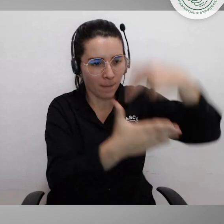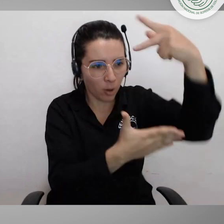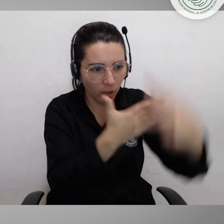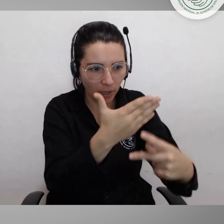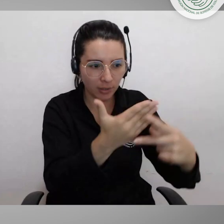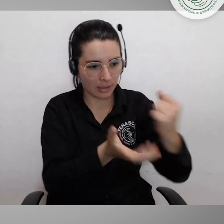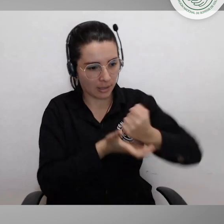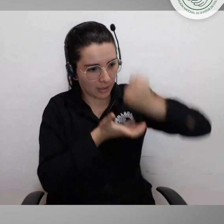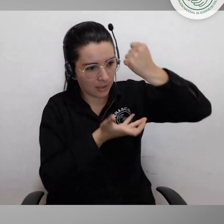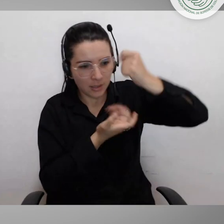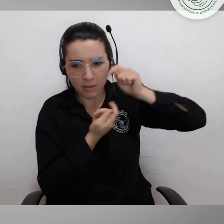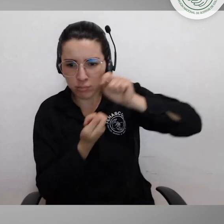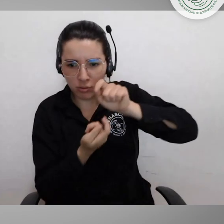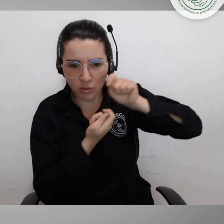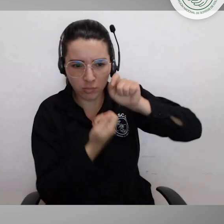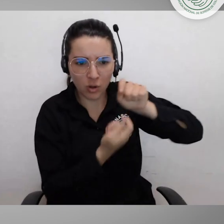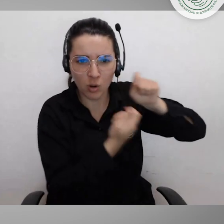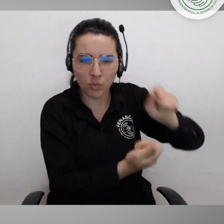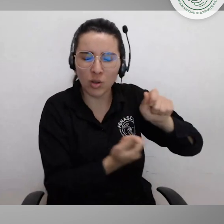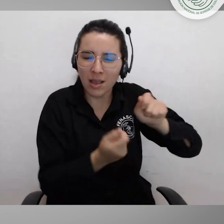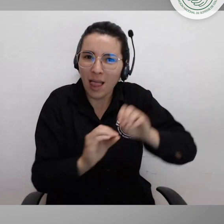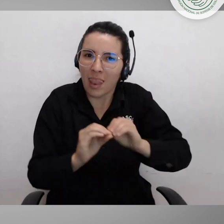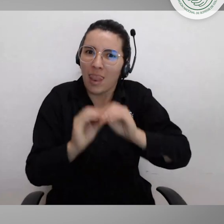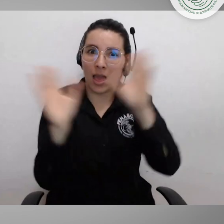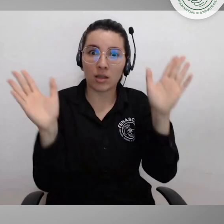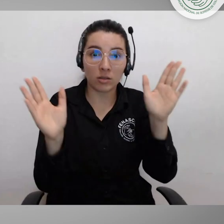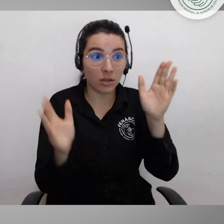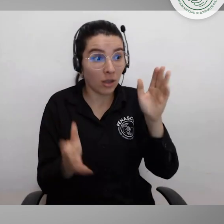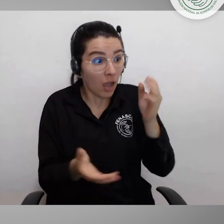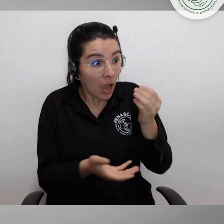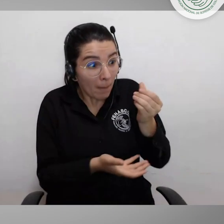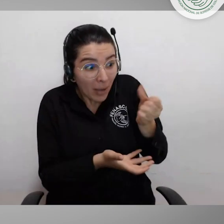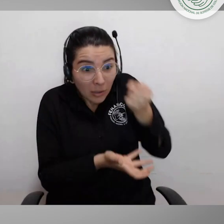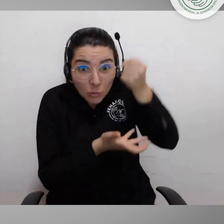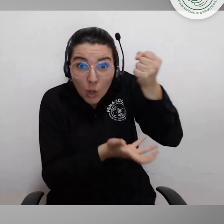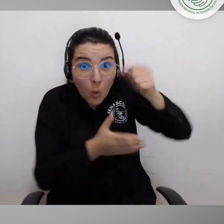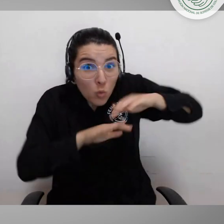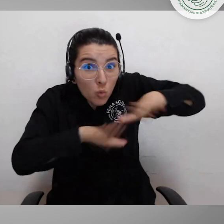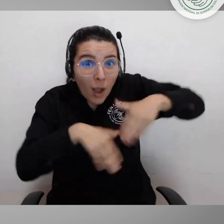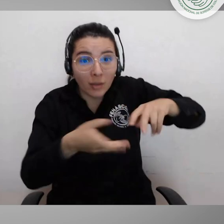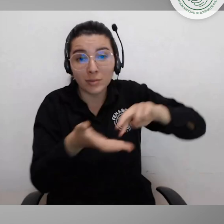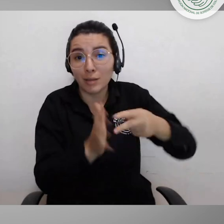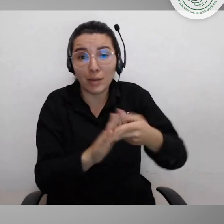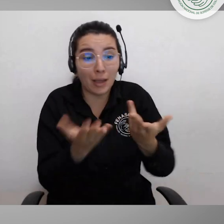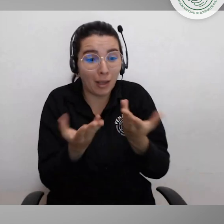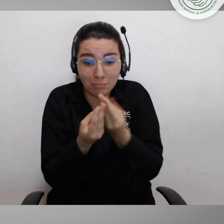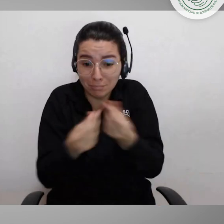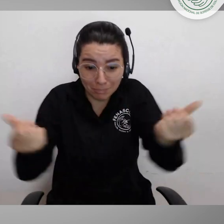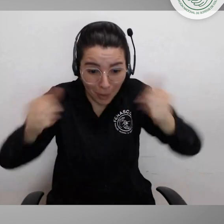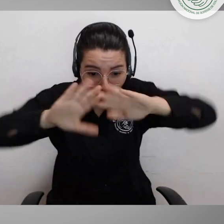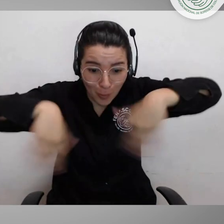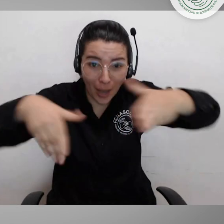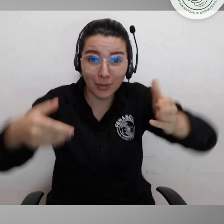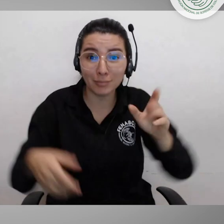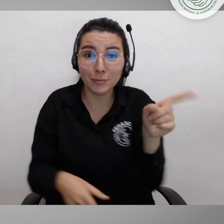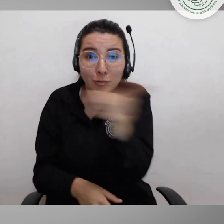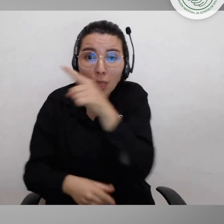las políticas, los programas, los proyectos de manera concreta. Si no hay presupuesto,